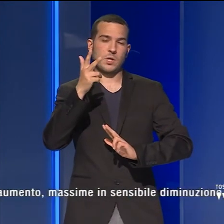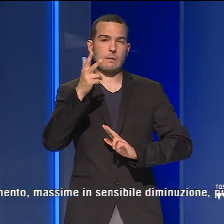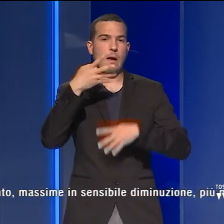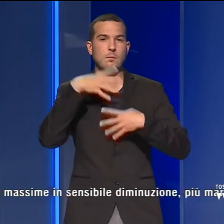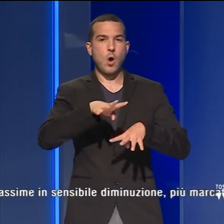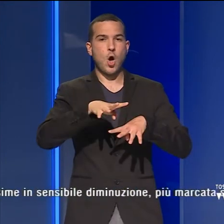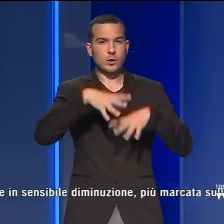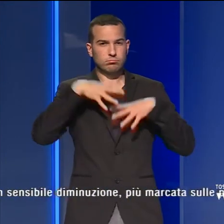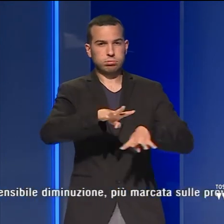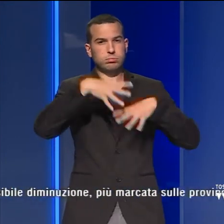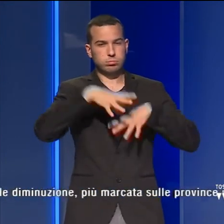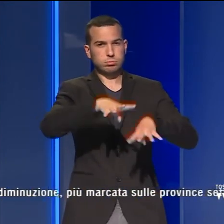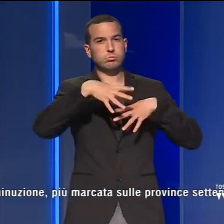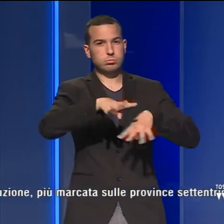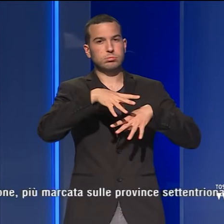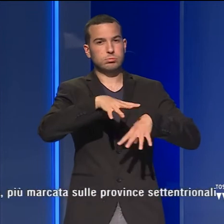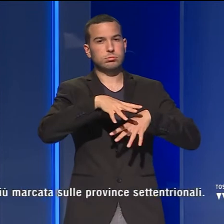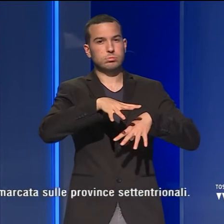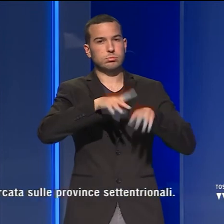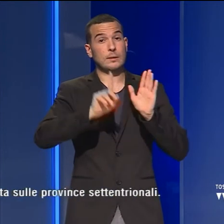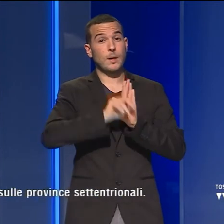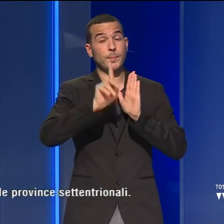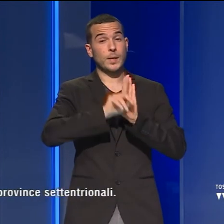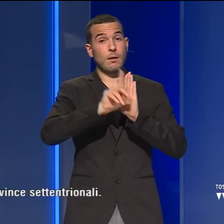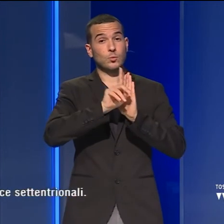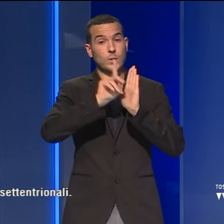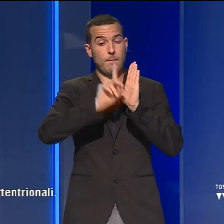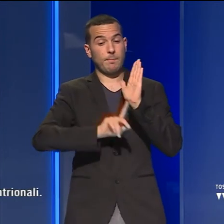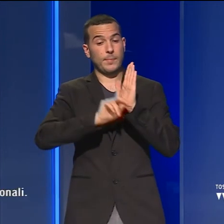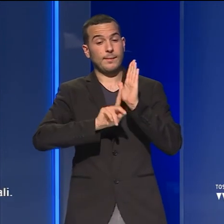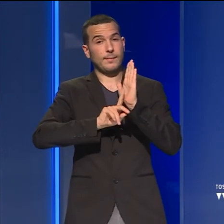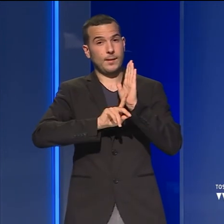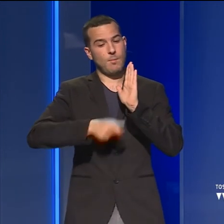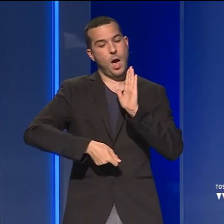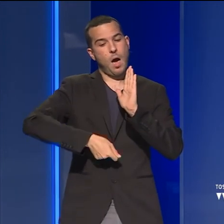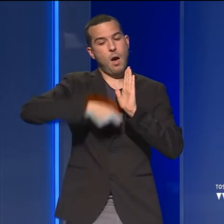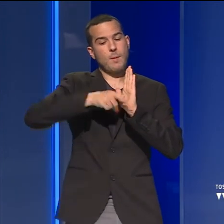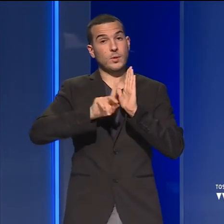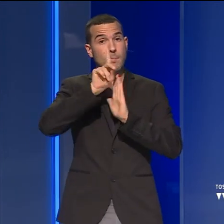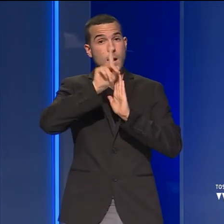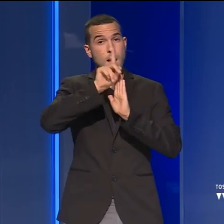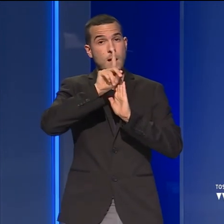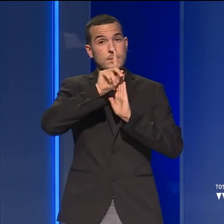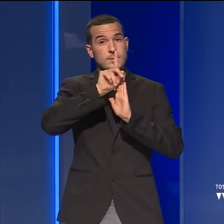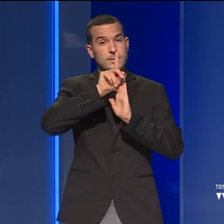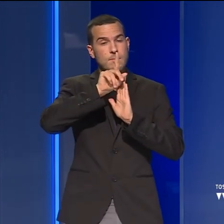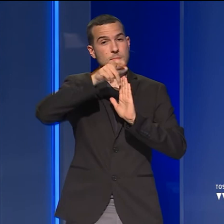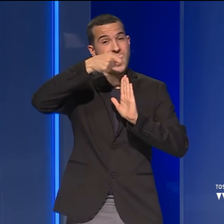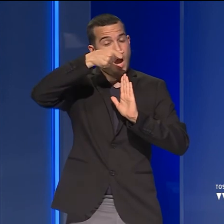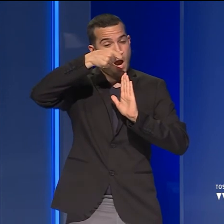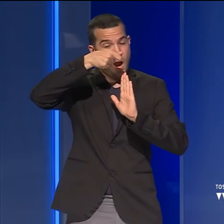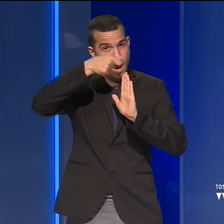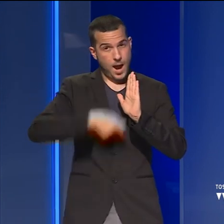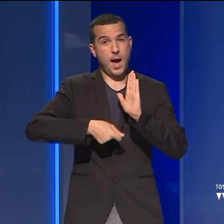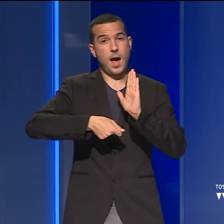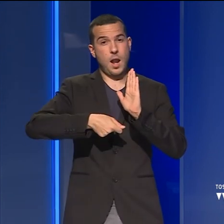mossi e molto mossi, e infine le temperature minime in lieve aumento e massime in sensibile